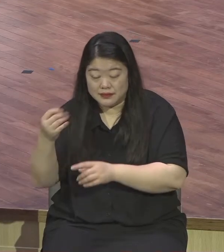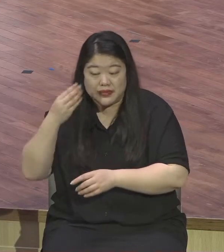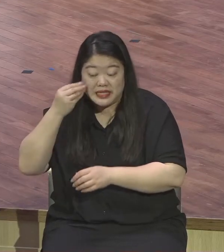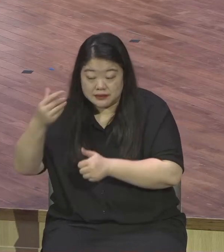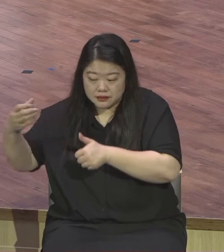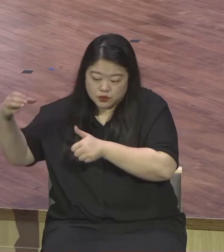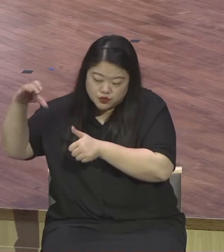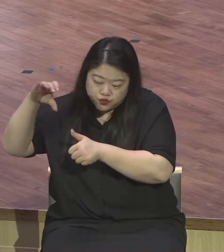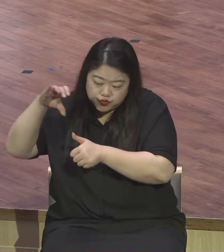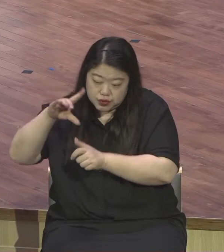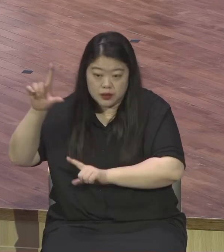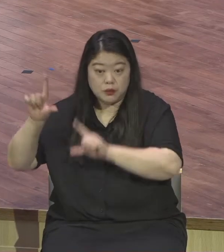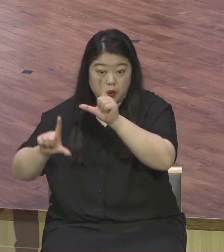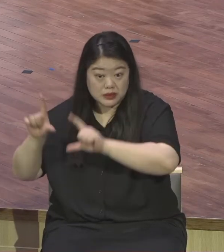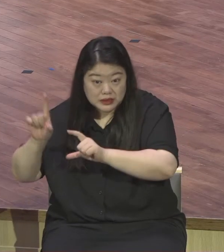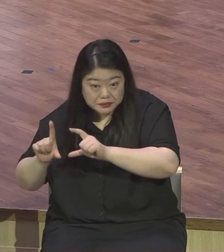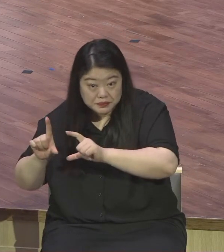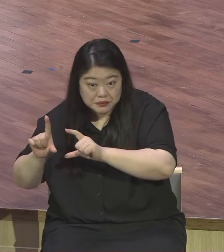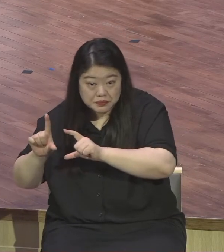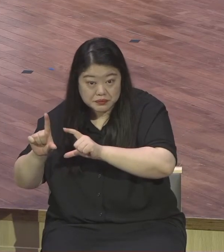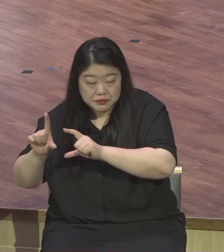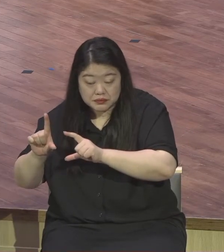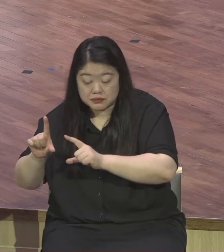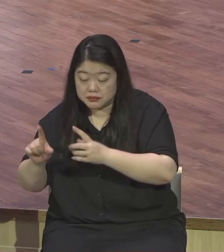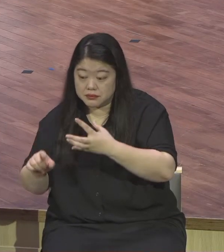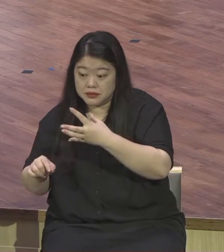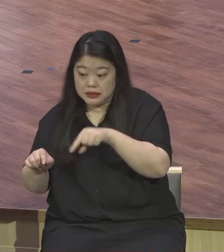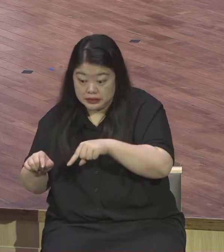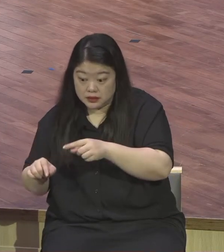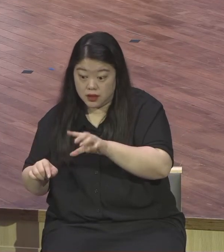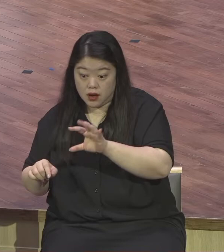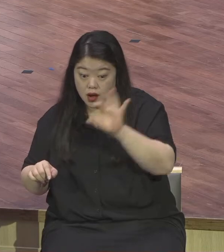받은 자와 은혜 받지 못한 자의 모습으로 구별됩니다